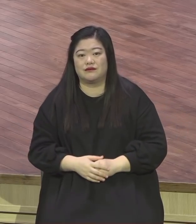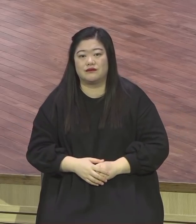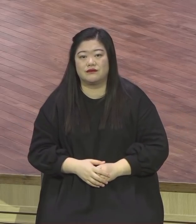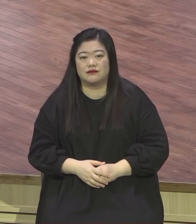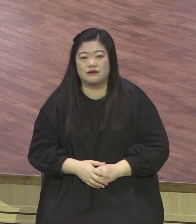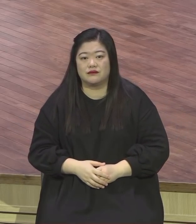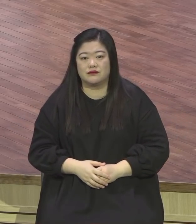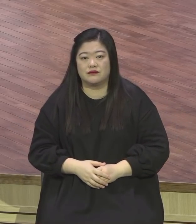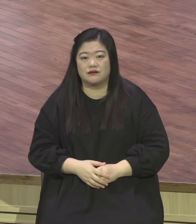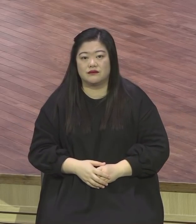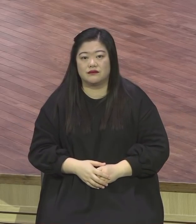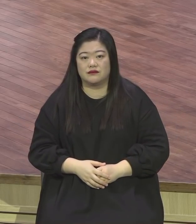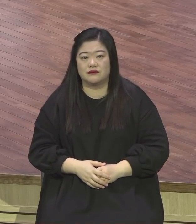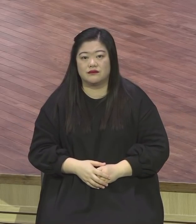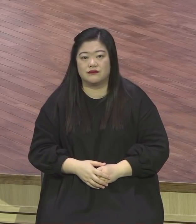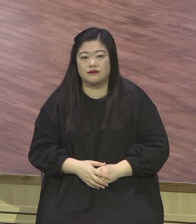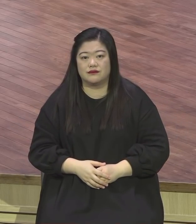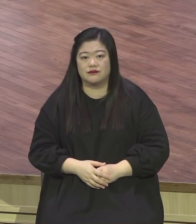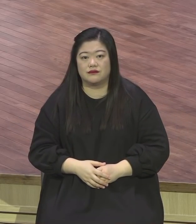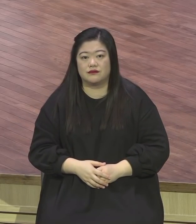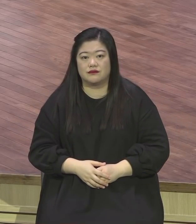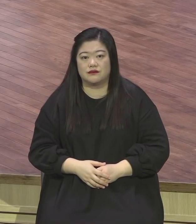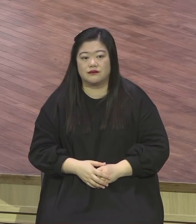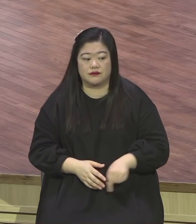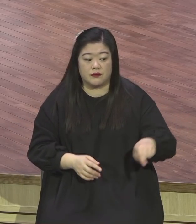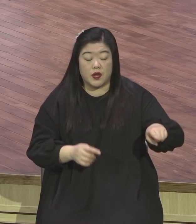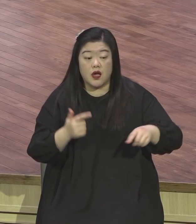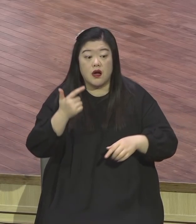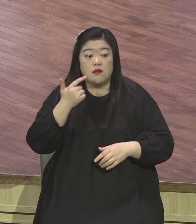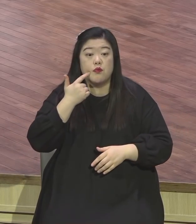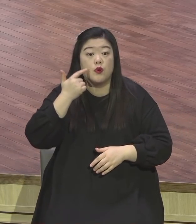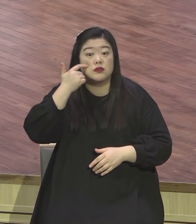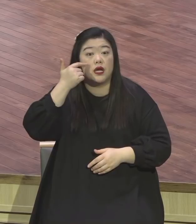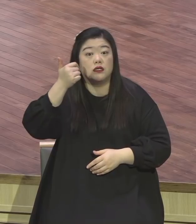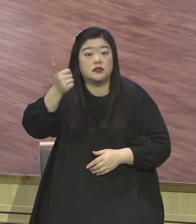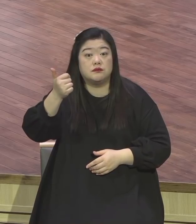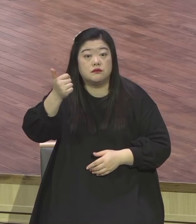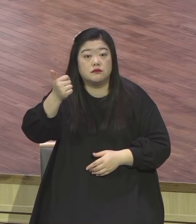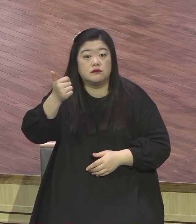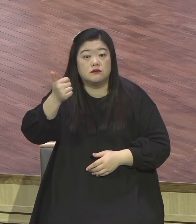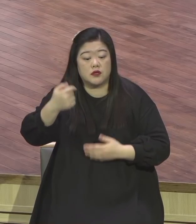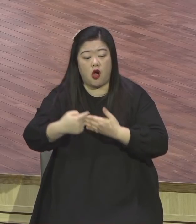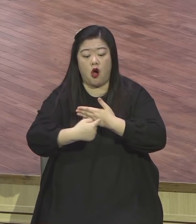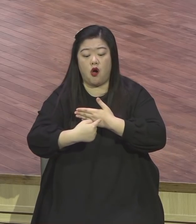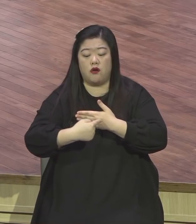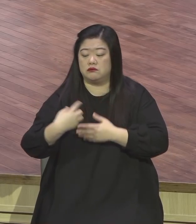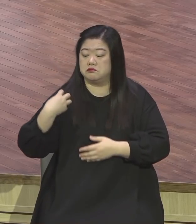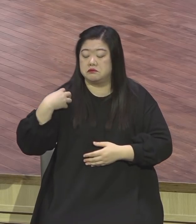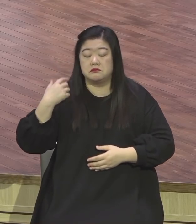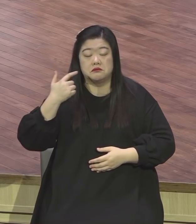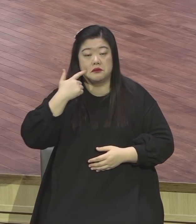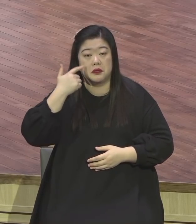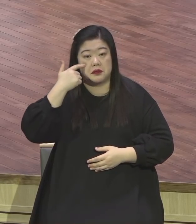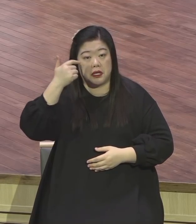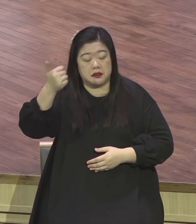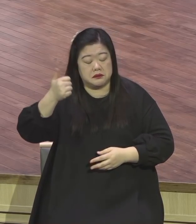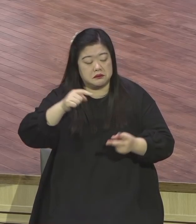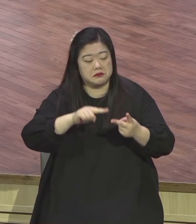자지우지하는 데 뭐 교인들이야 뭐 갖고 노는 거예요. 시간증 먹기지 장로 하나 도리 삐뚤게